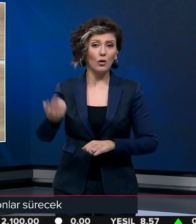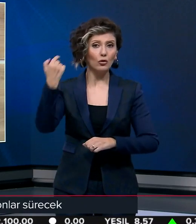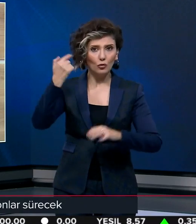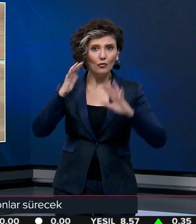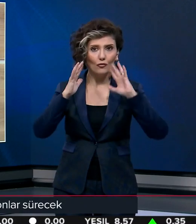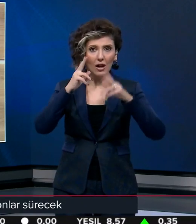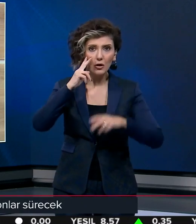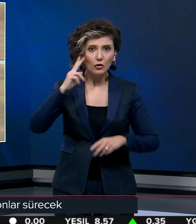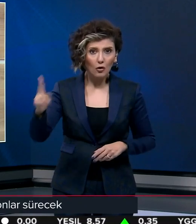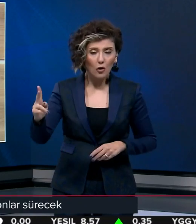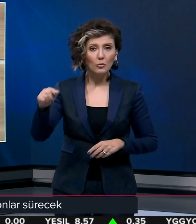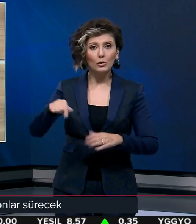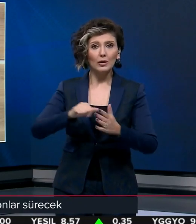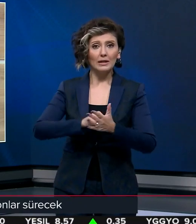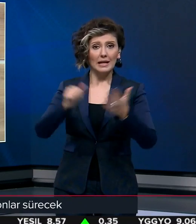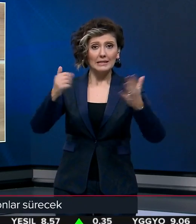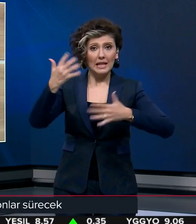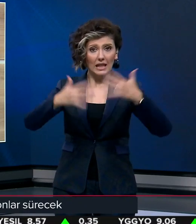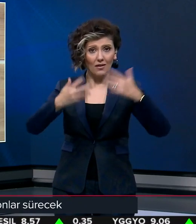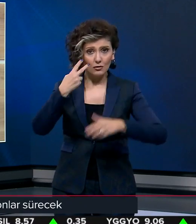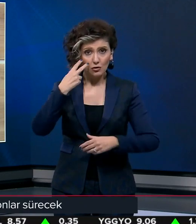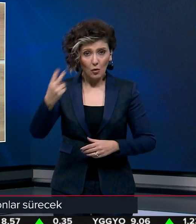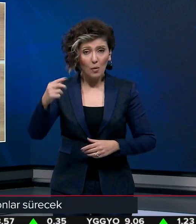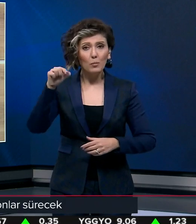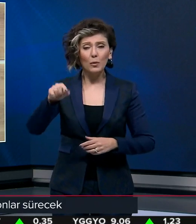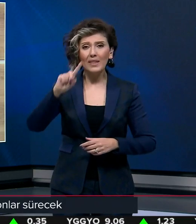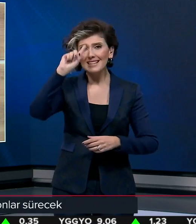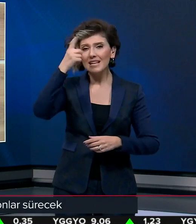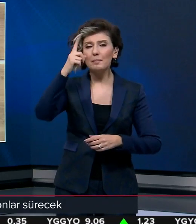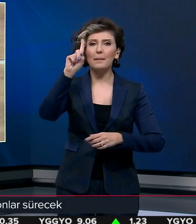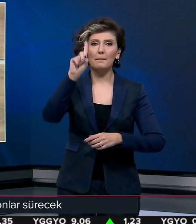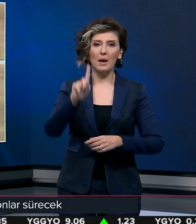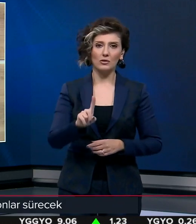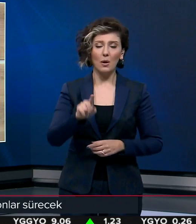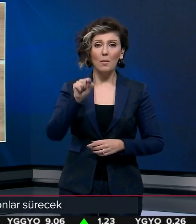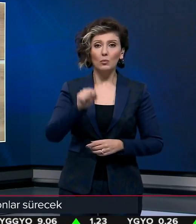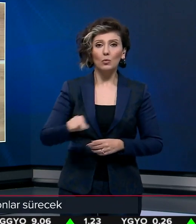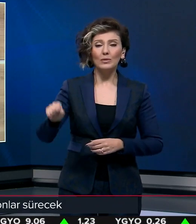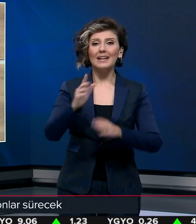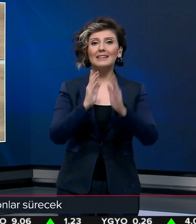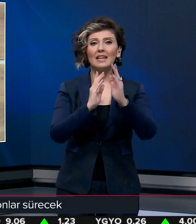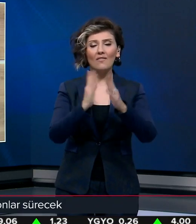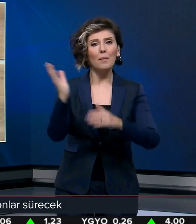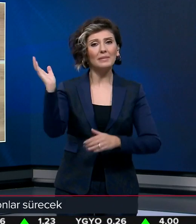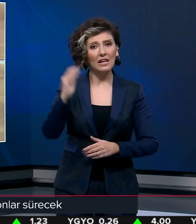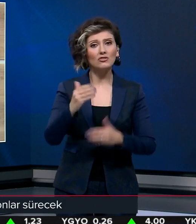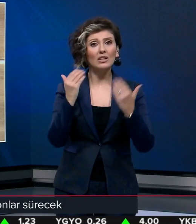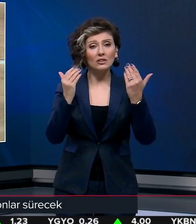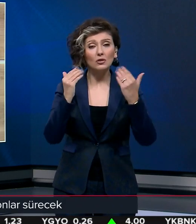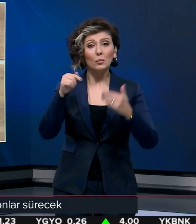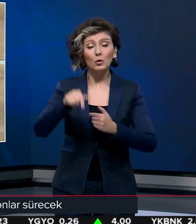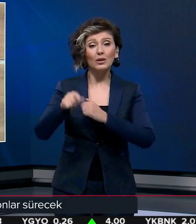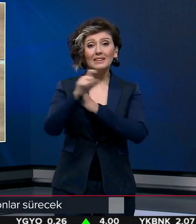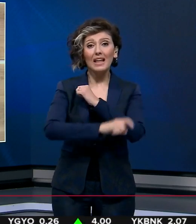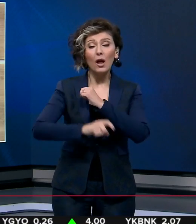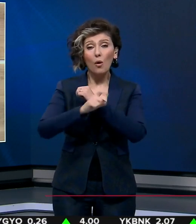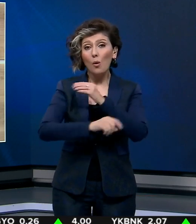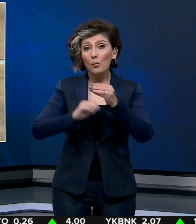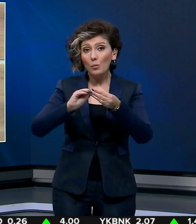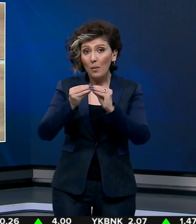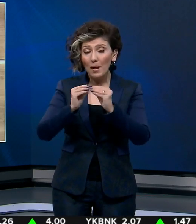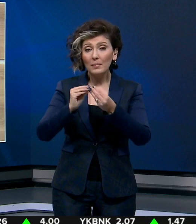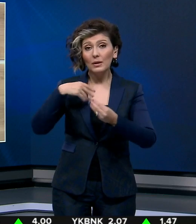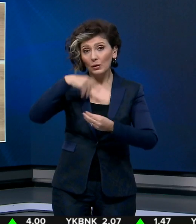gördünüz, bugün gazetelerde, televizyonlarda. Bunlar sadece bir başlangıç, bunların devamı gelecek inşallah. Ve bu terör belasından